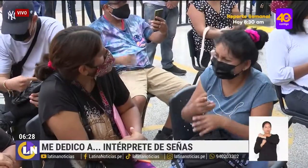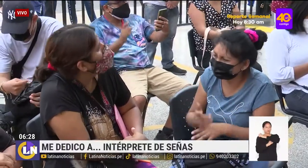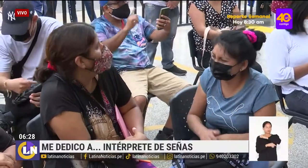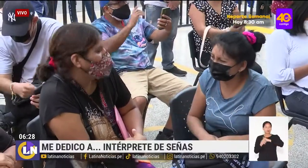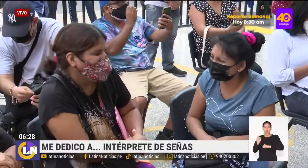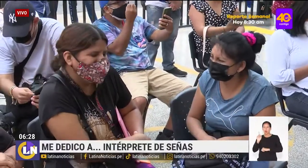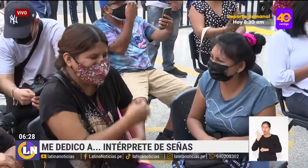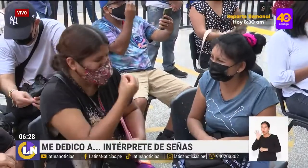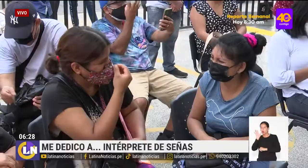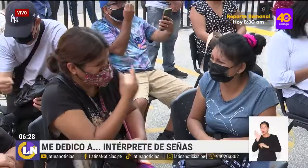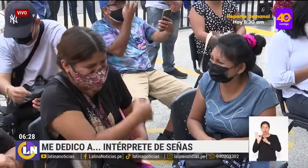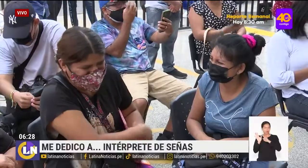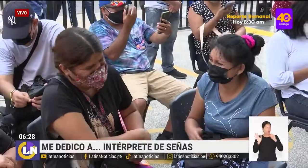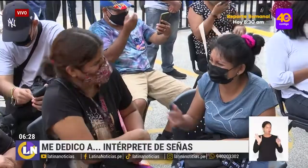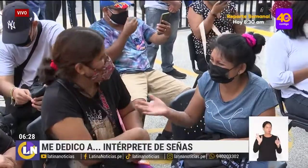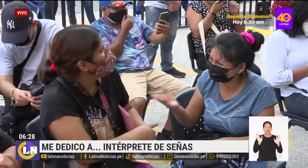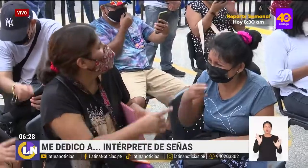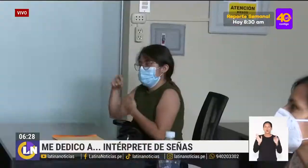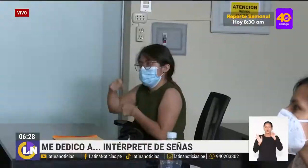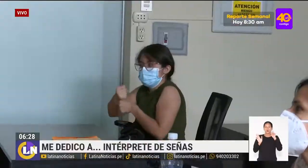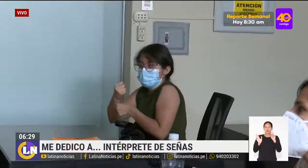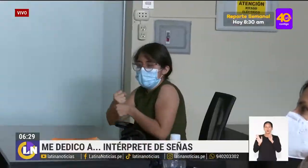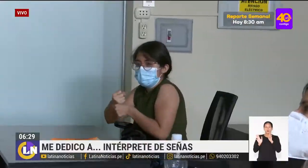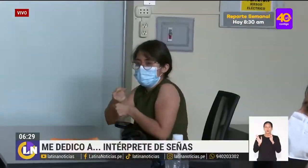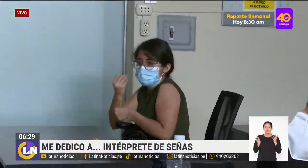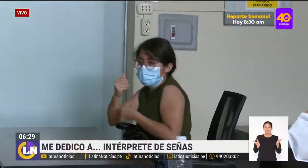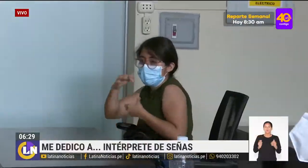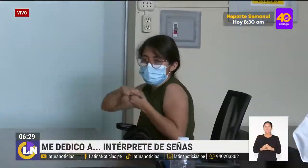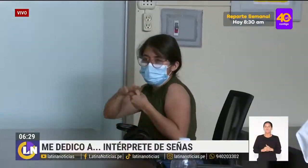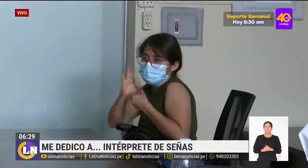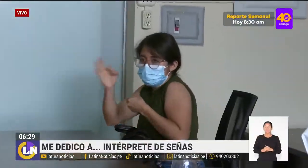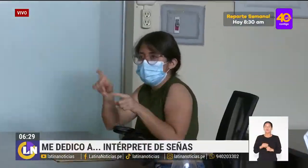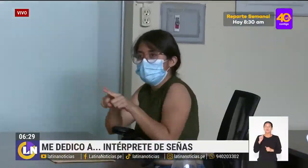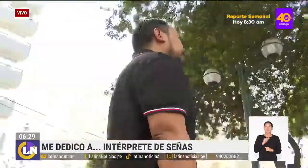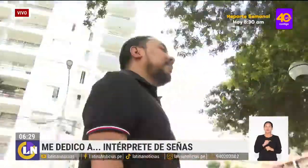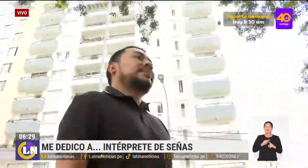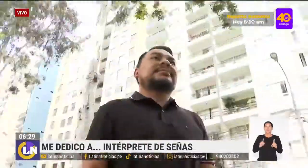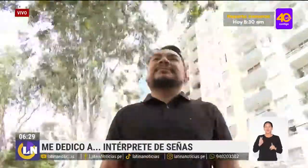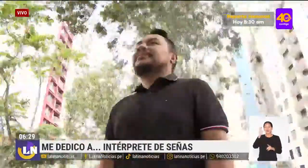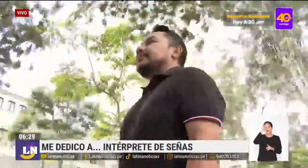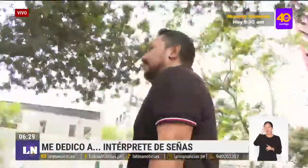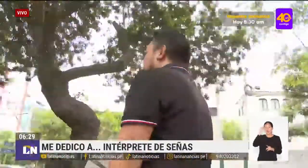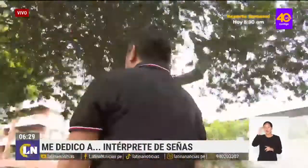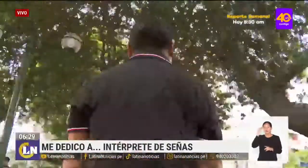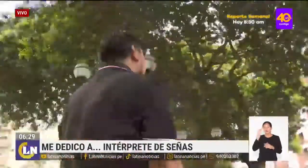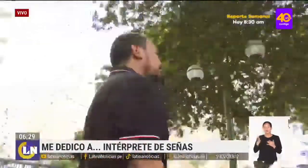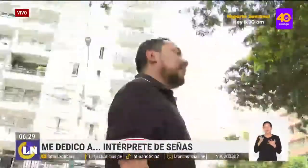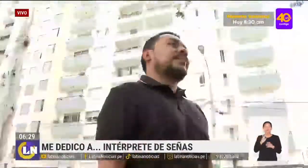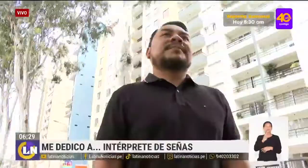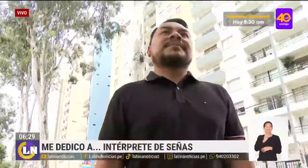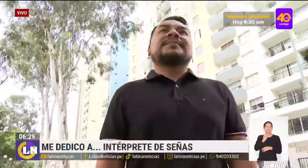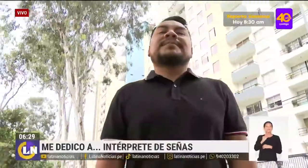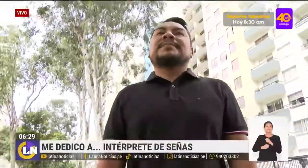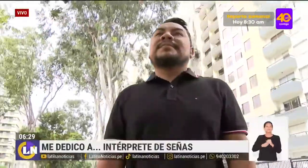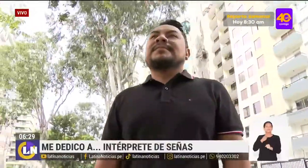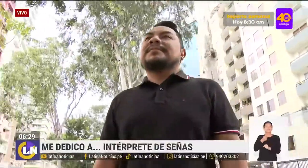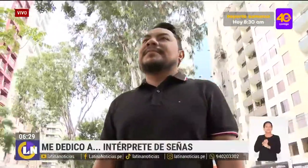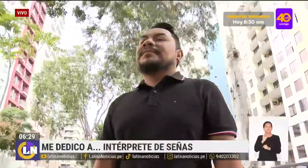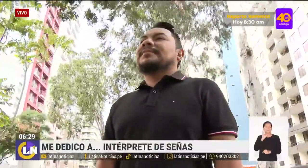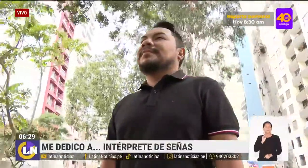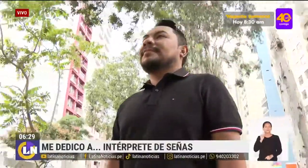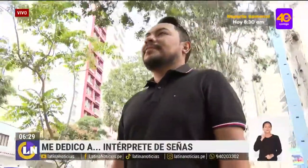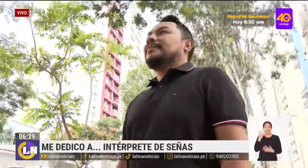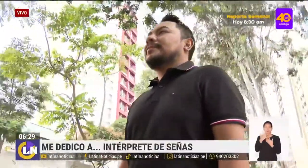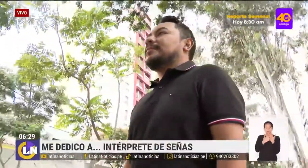comunicación entre los oyentes y las personas con discapacidad auditiva. Moisés Pizcoya tiene 20 años de